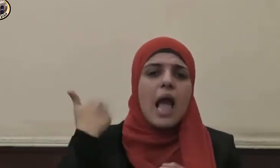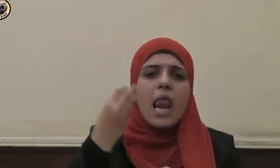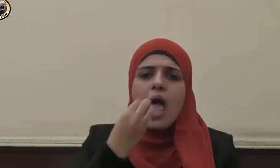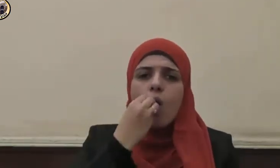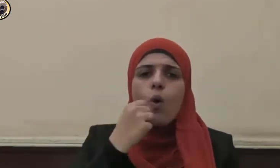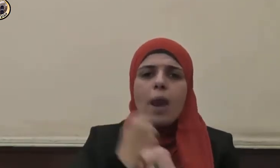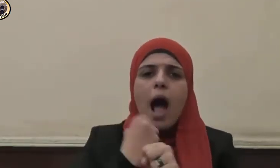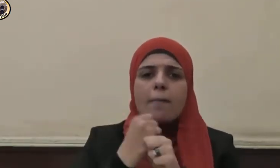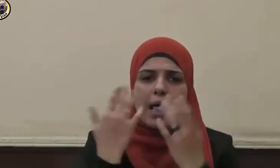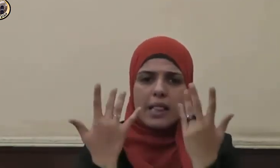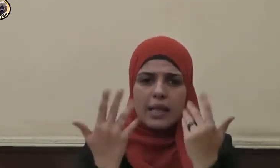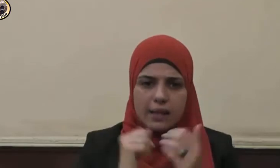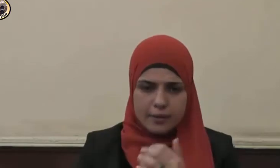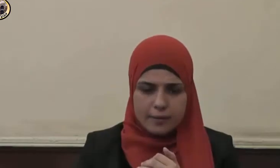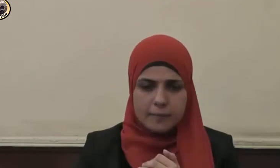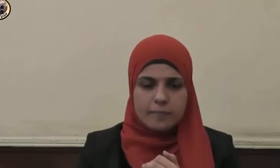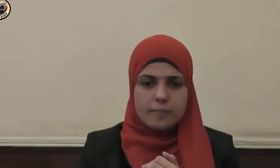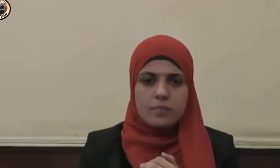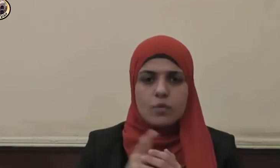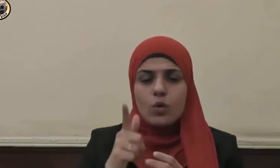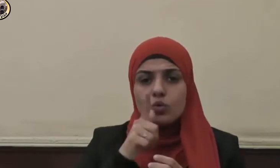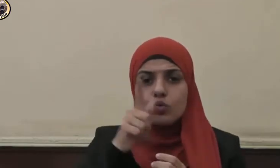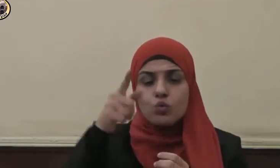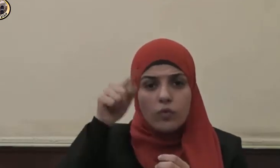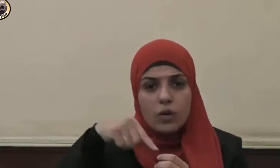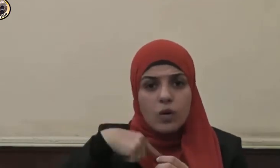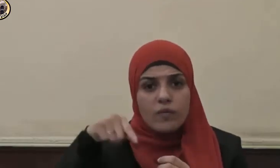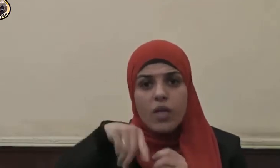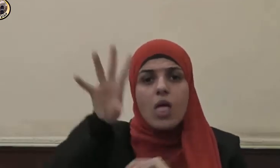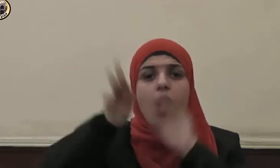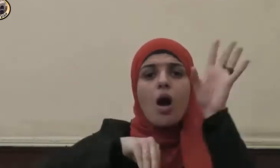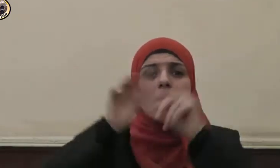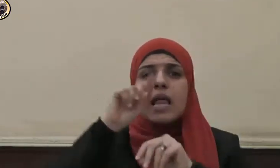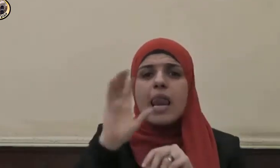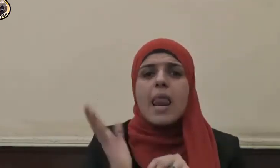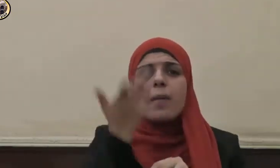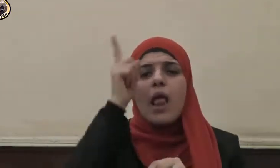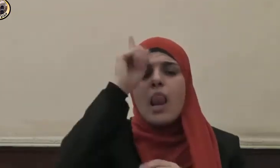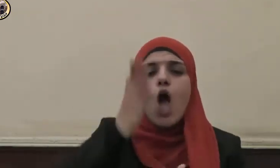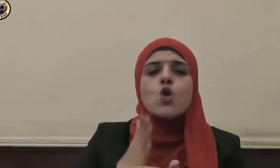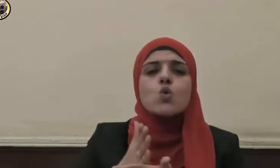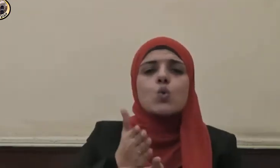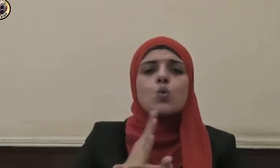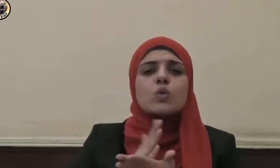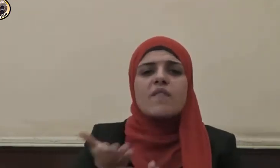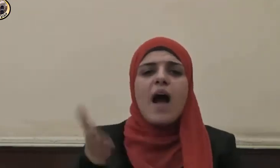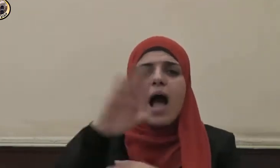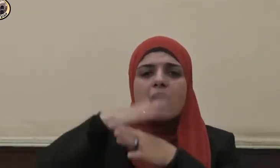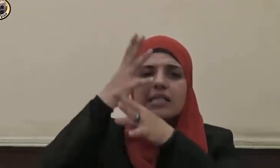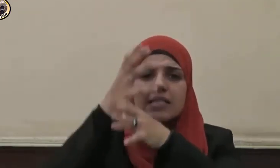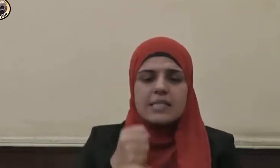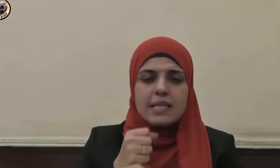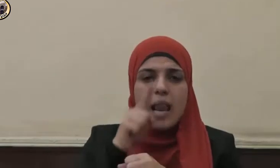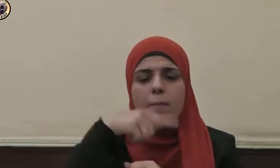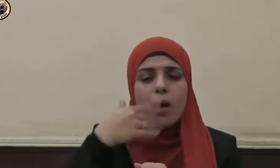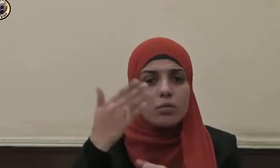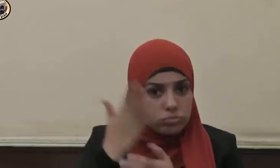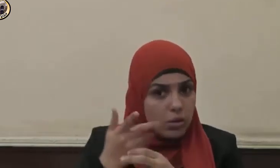يأكل من عمل يده وفي قصة نبي الله يوسف عليه السلام كان الأخذ